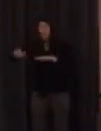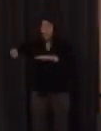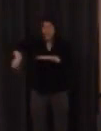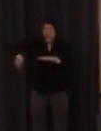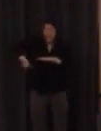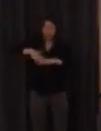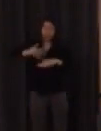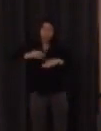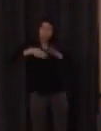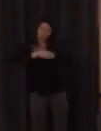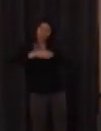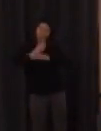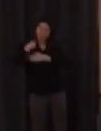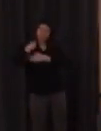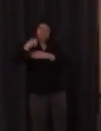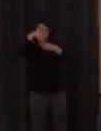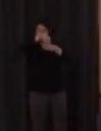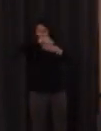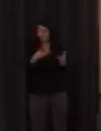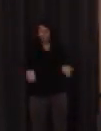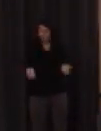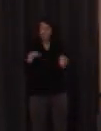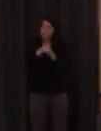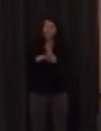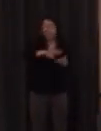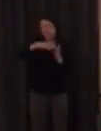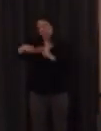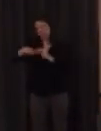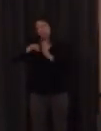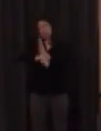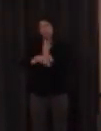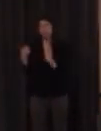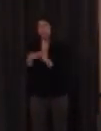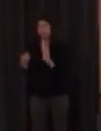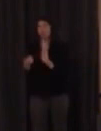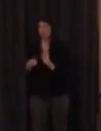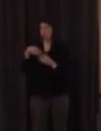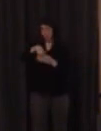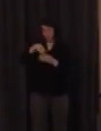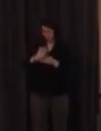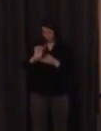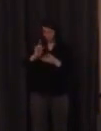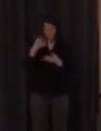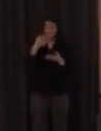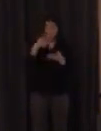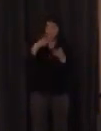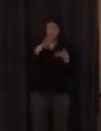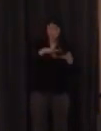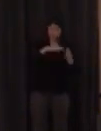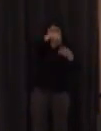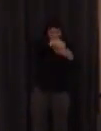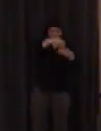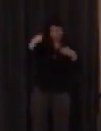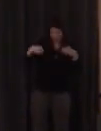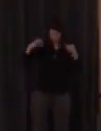contenido no es que les llegue menos contenido ¿de acuerdo? es que yo me busque la forma para que ese contenido en el mundo de las